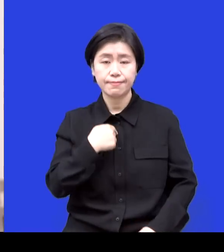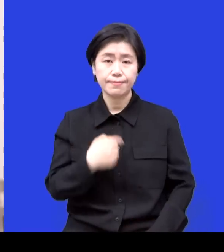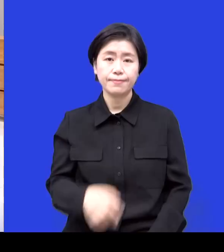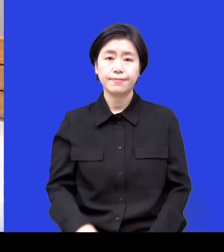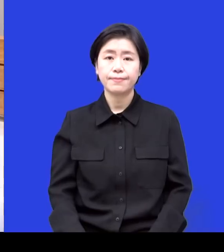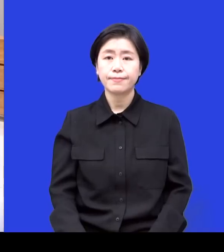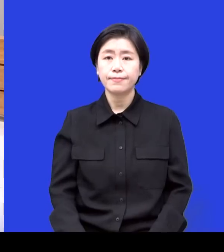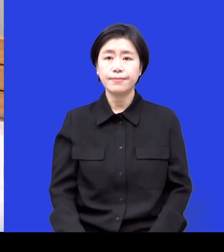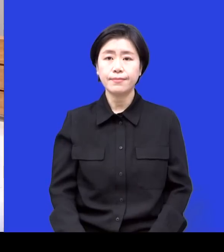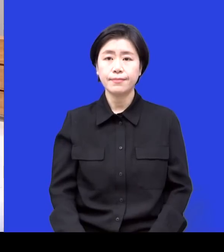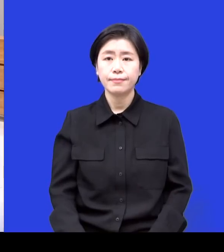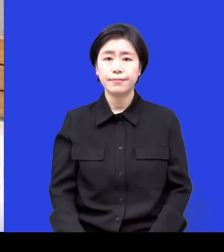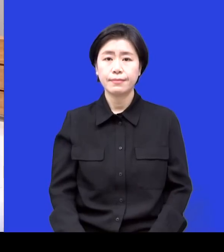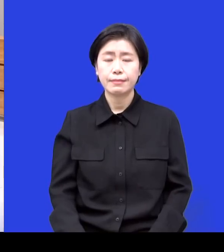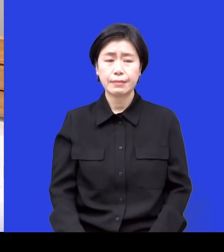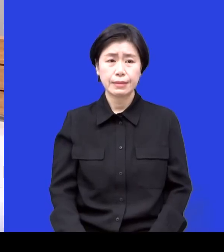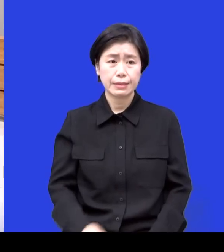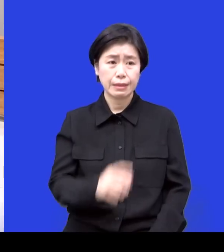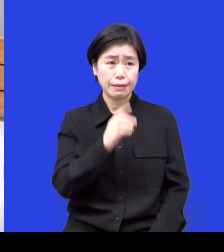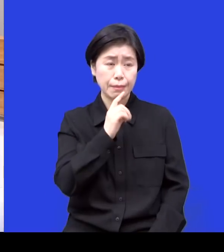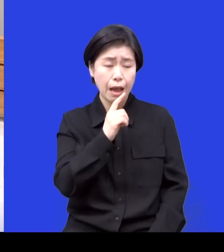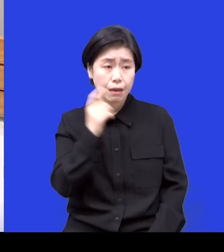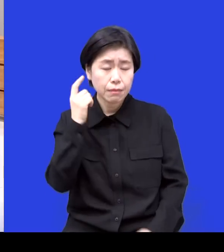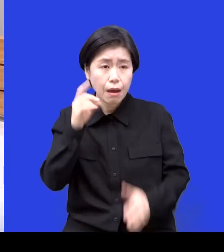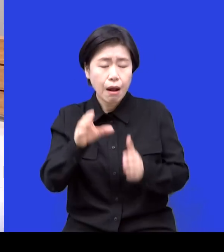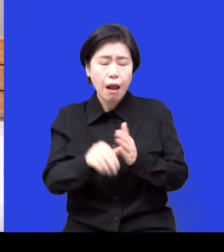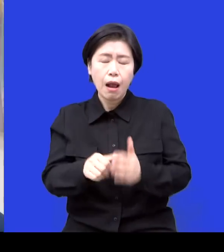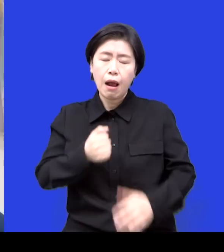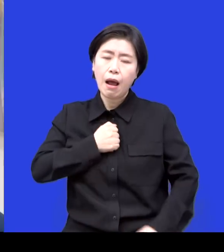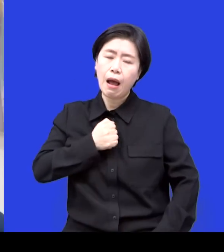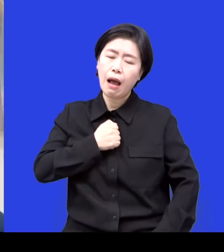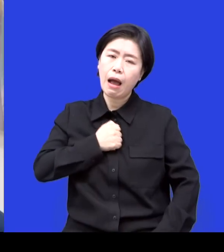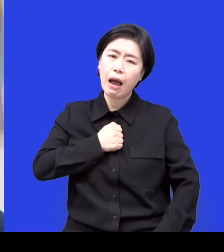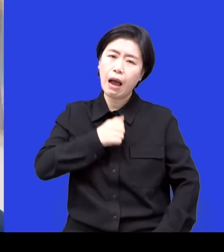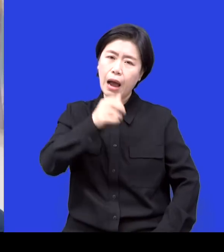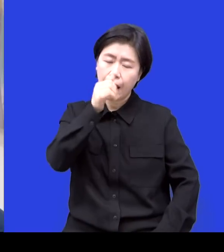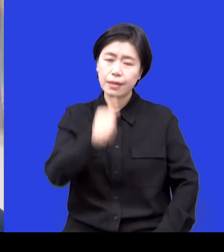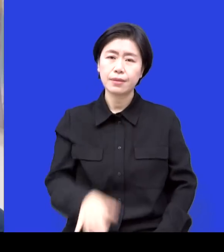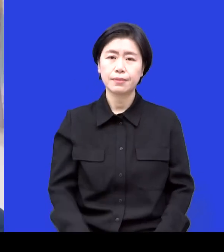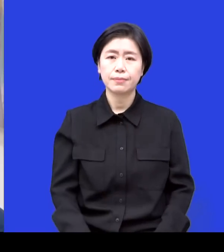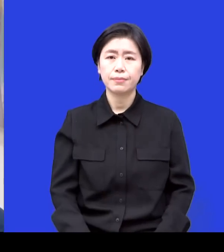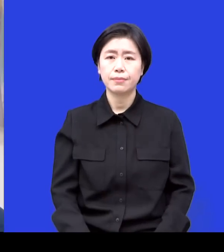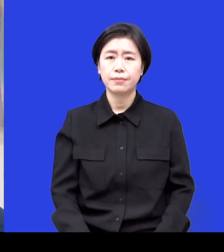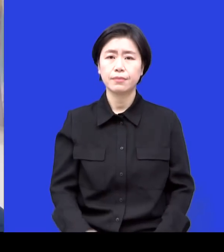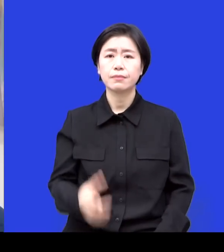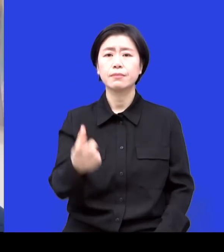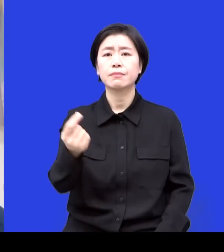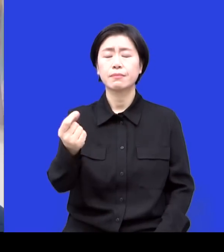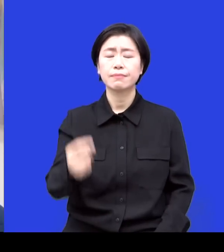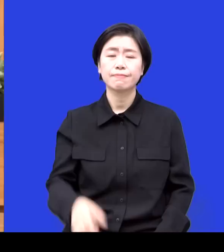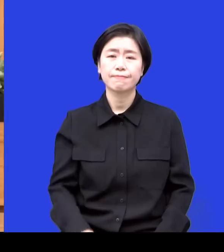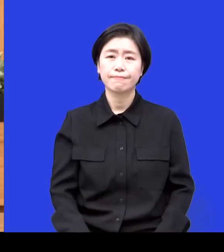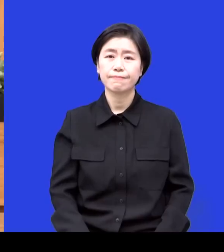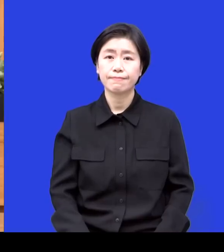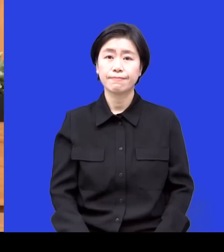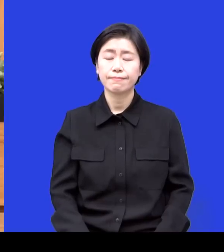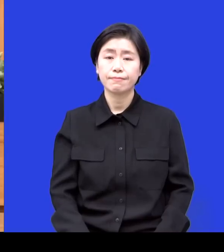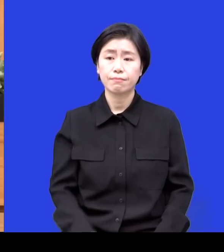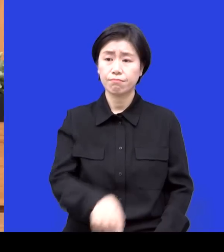전 이런 얘기 들으면 아주 막 답답하고 저도 얘기할 때마다 막 생각이 나가지고 그럼 아이들이 이제 부당한 일을 당했거나